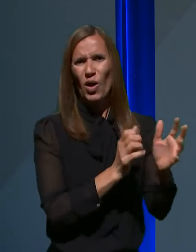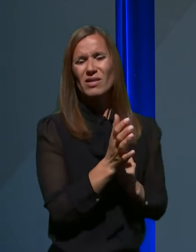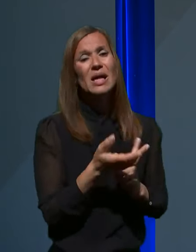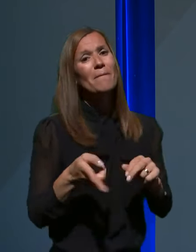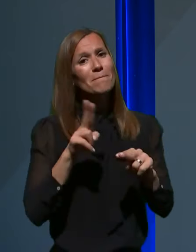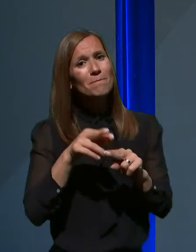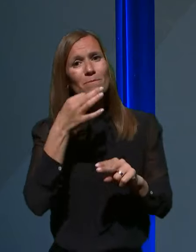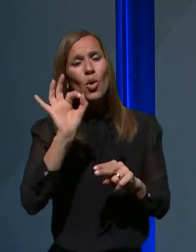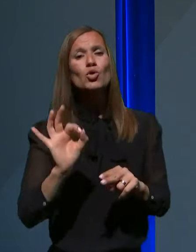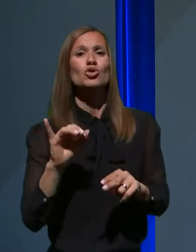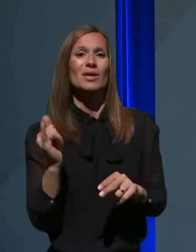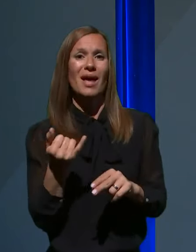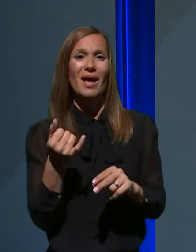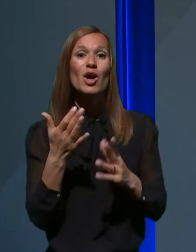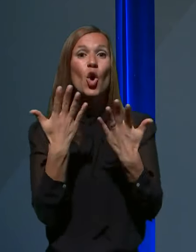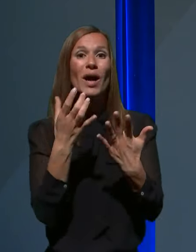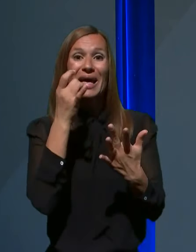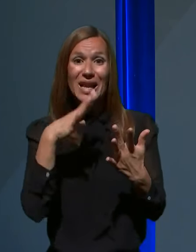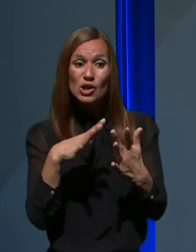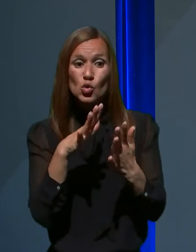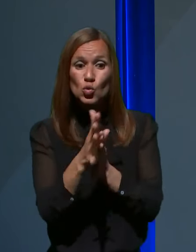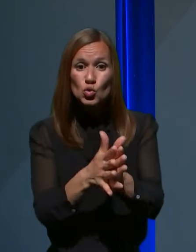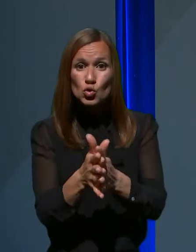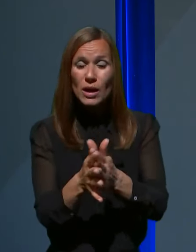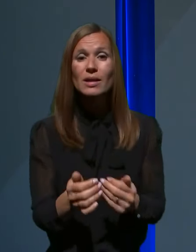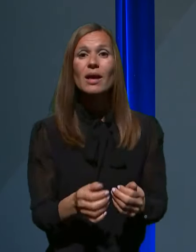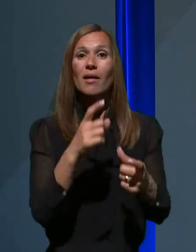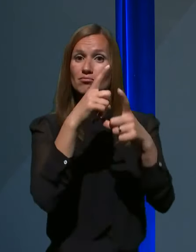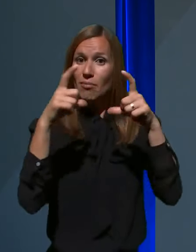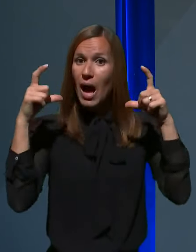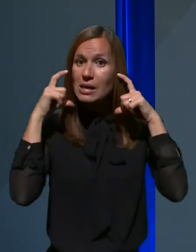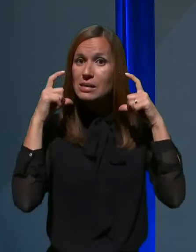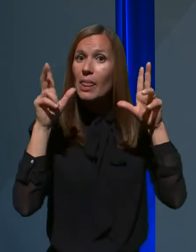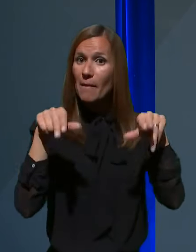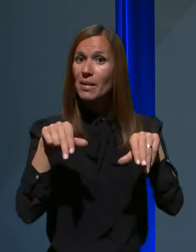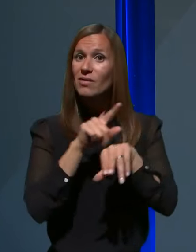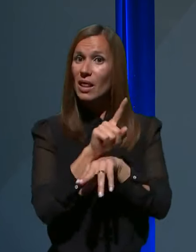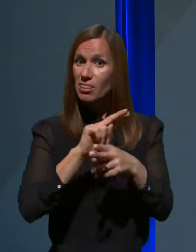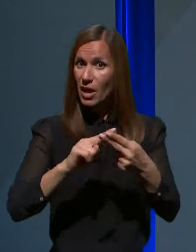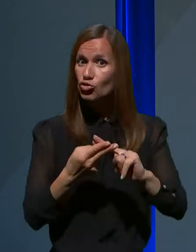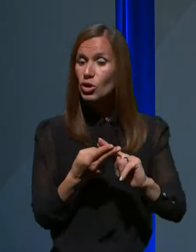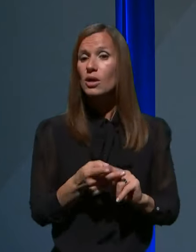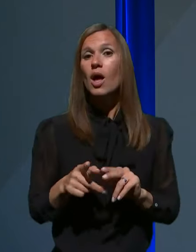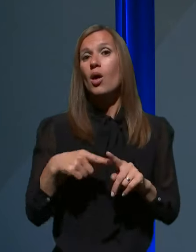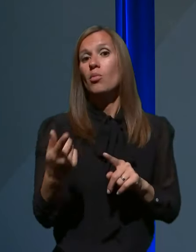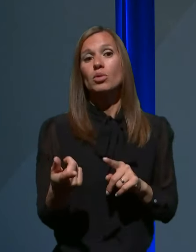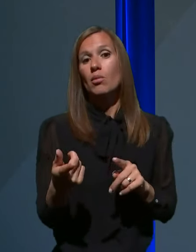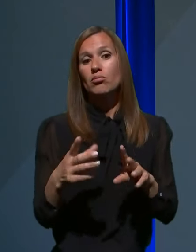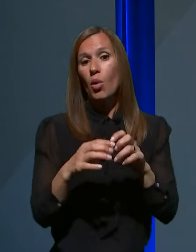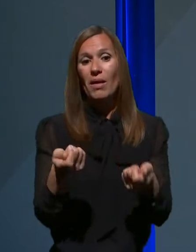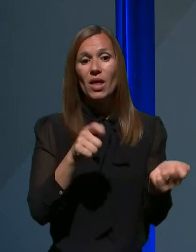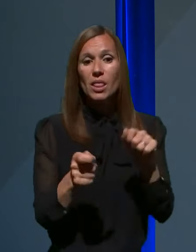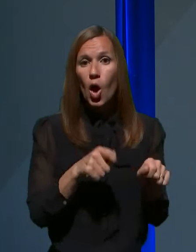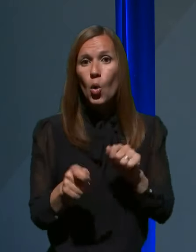roke razkužiti, sveda si nadeti masko na pravilen način, opraviti, ne vem, nek nakup